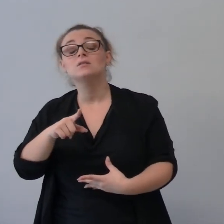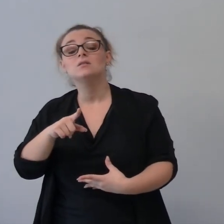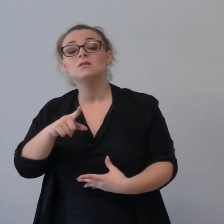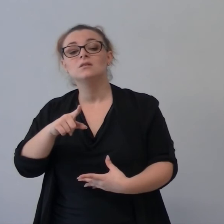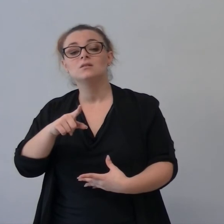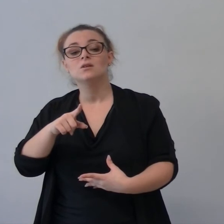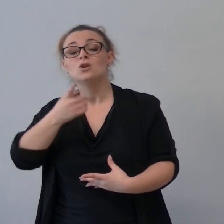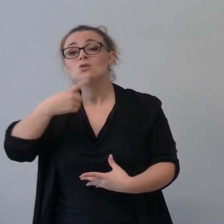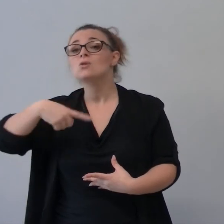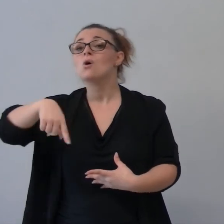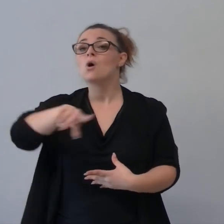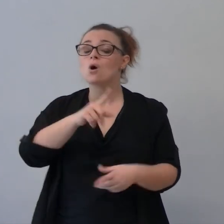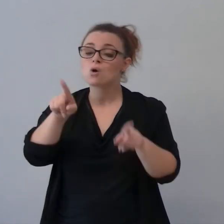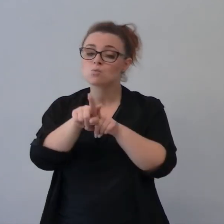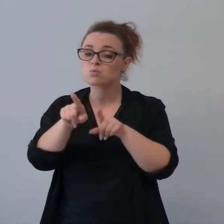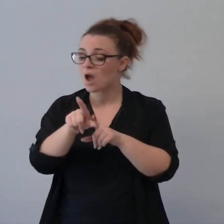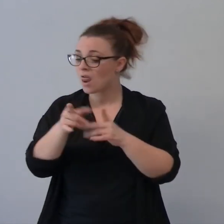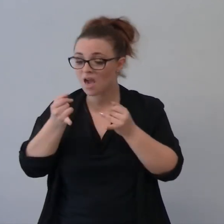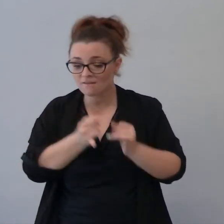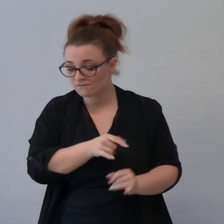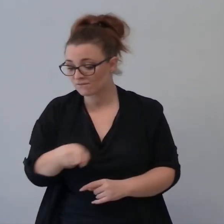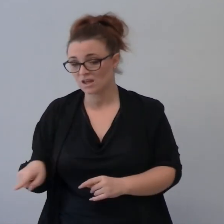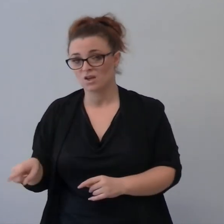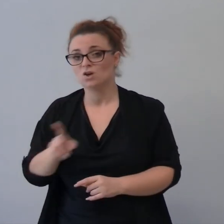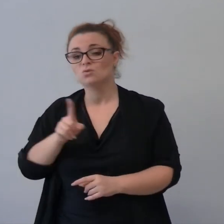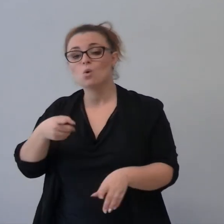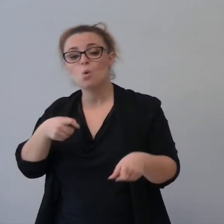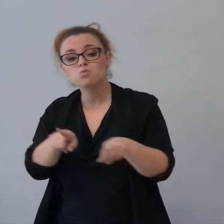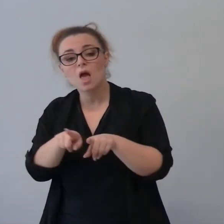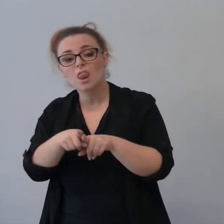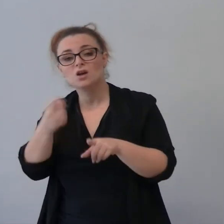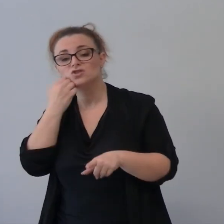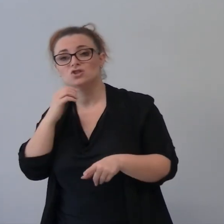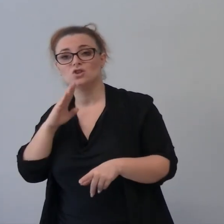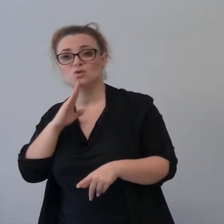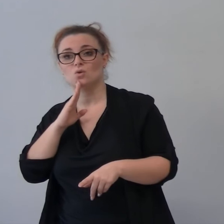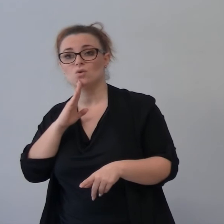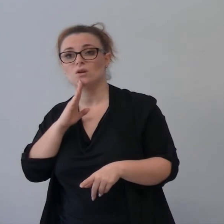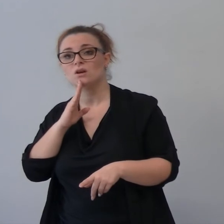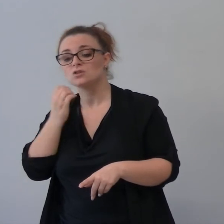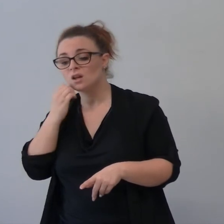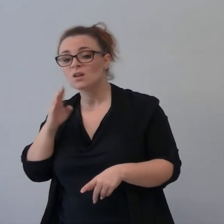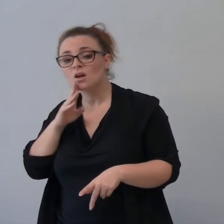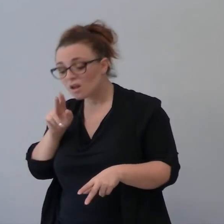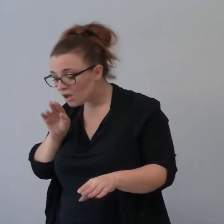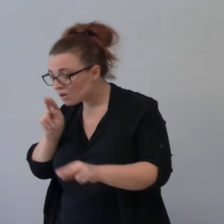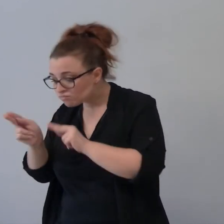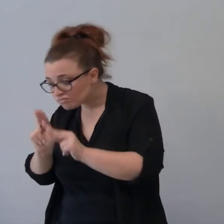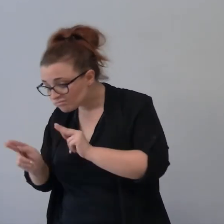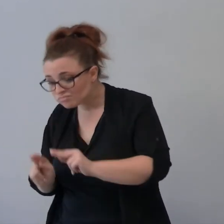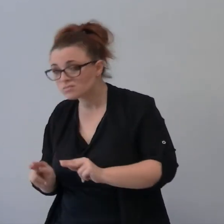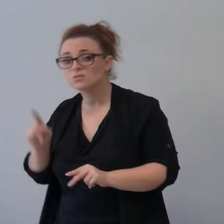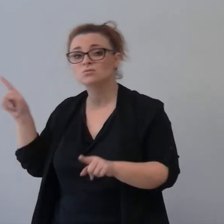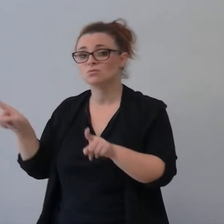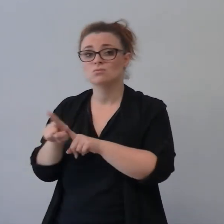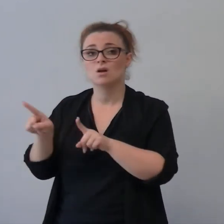e istruisce il figlio, o comunque un amico che è in difficoltà, così Tu sei avuto il nostro